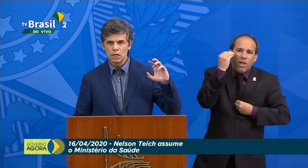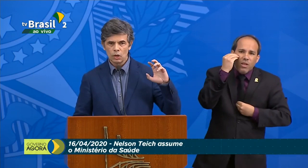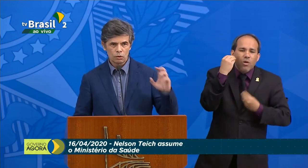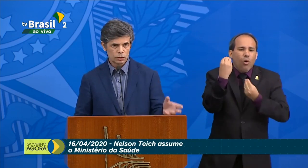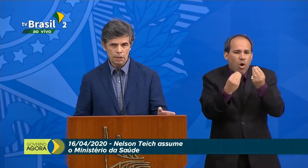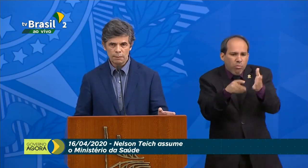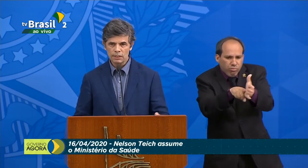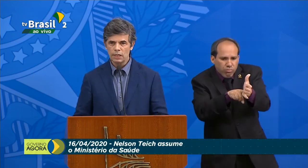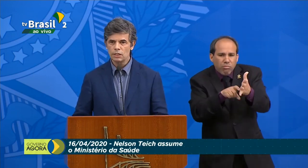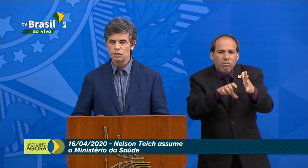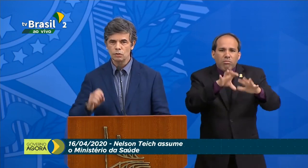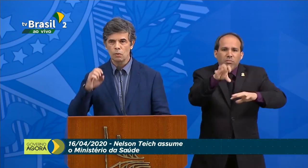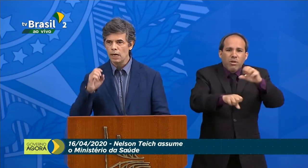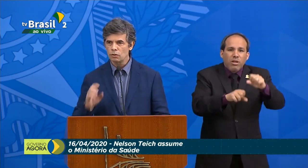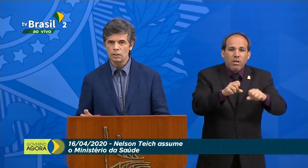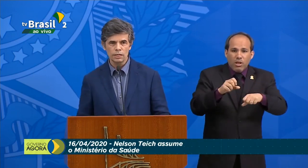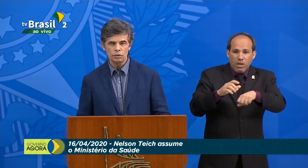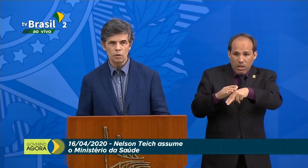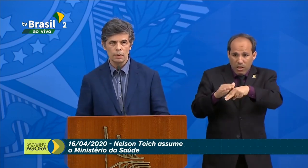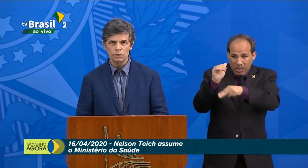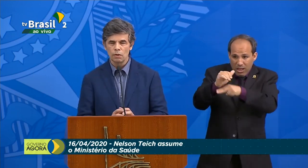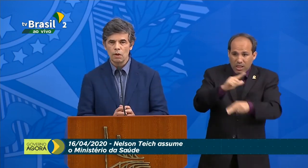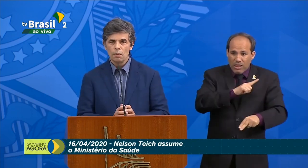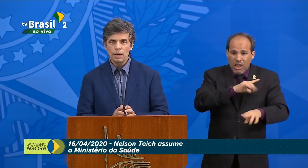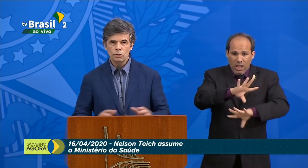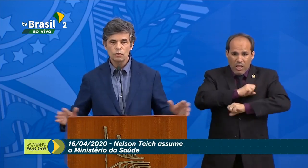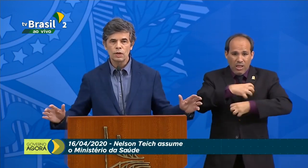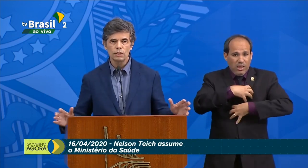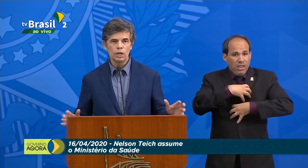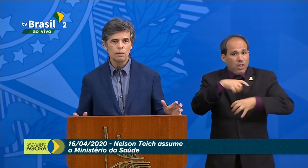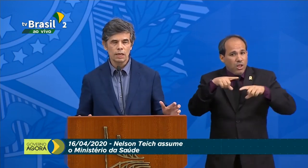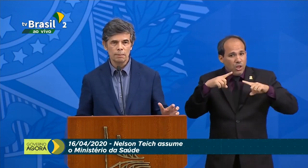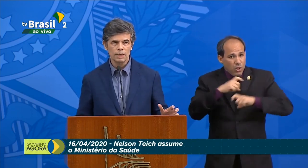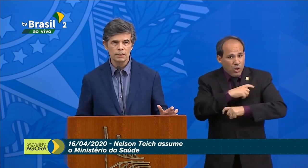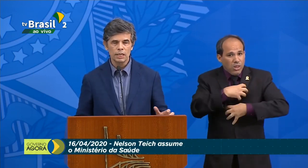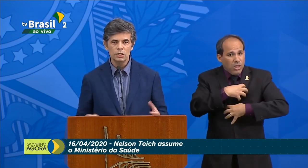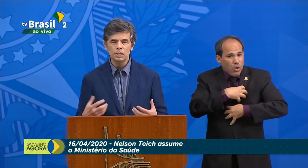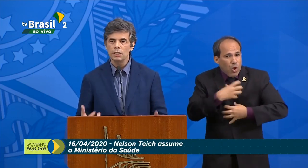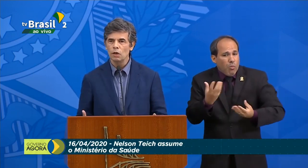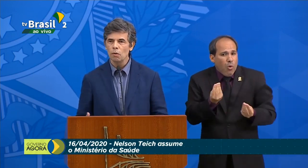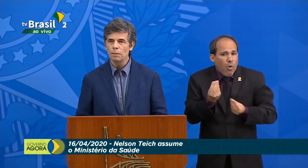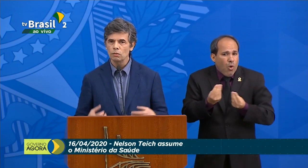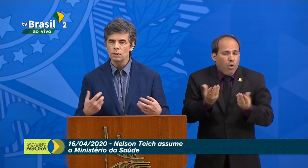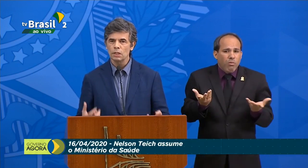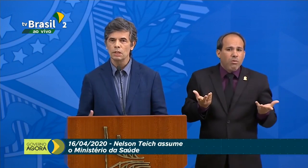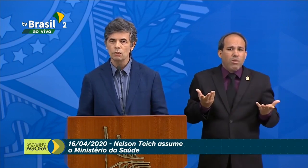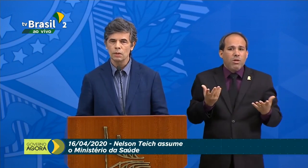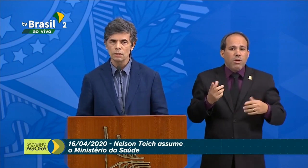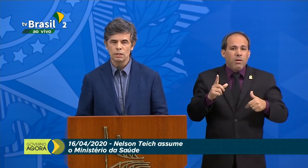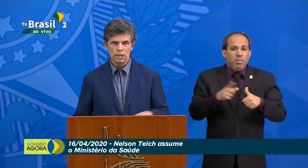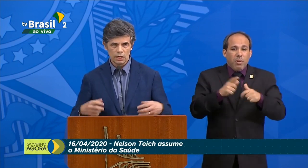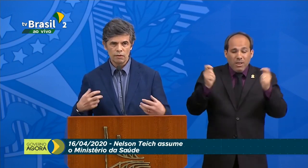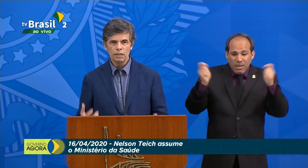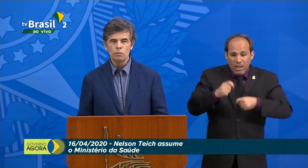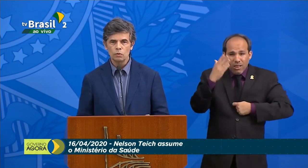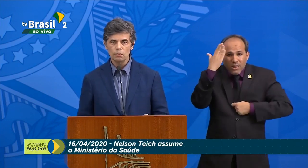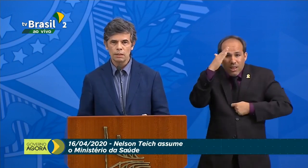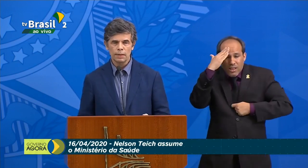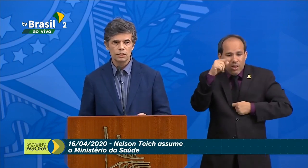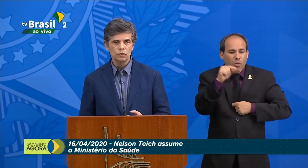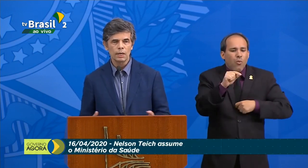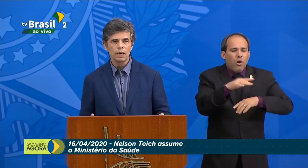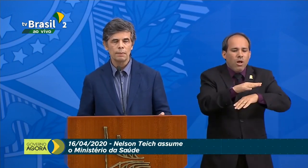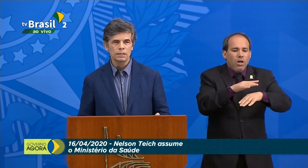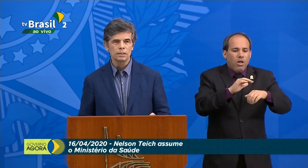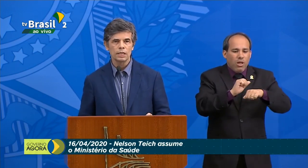de teste, se há pacientes sintomáticos, se há assintomáticos. Mas isso vai gerar uma capacidade de entender o momento, entender a doença. E vai dar